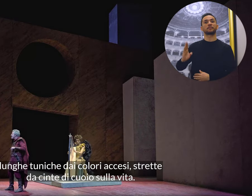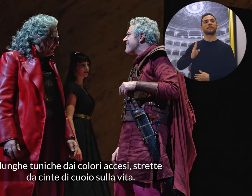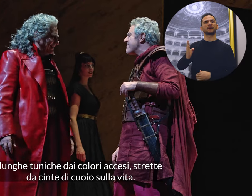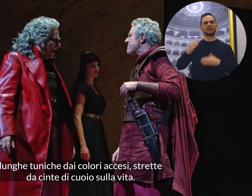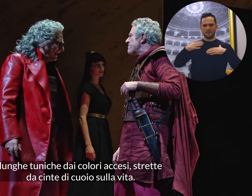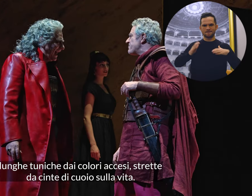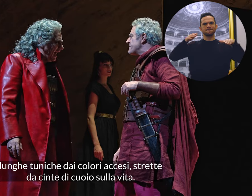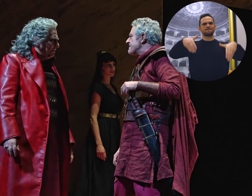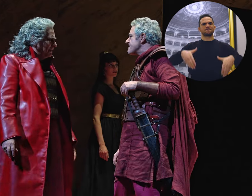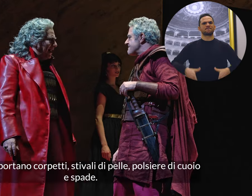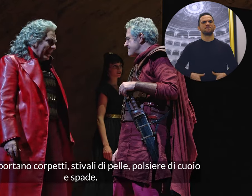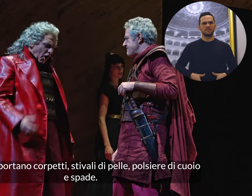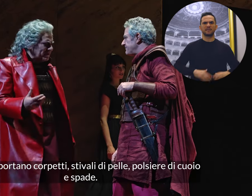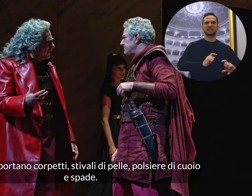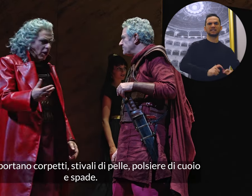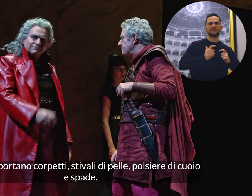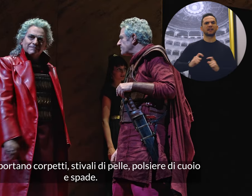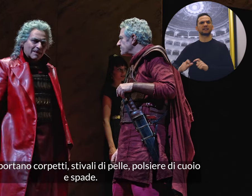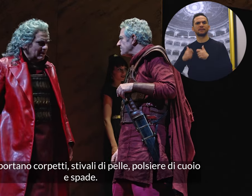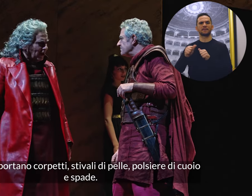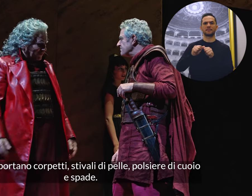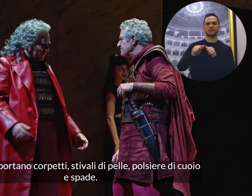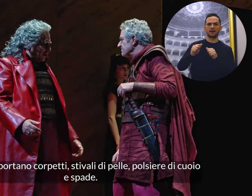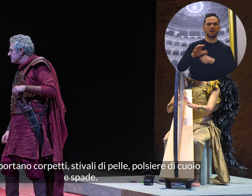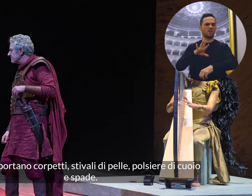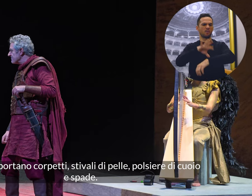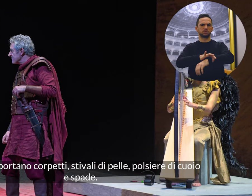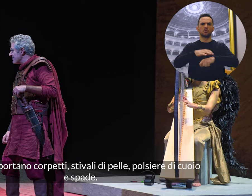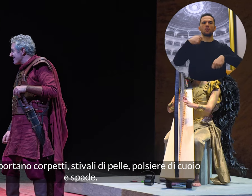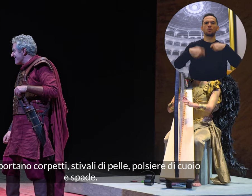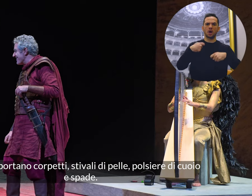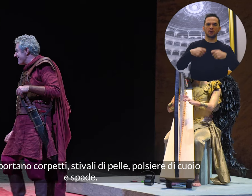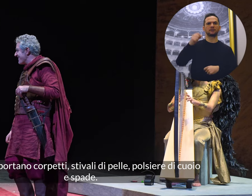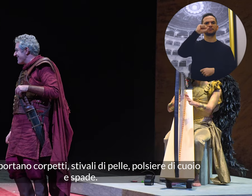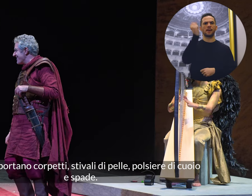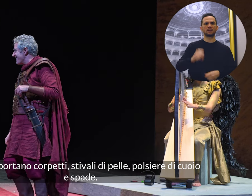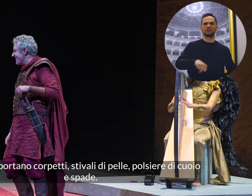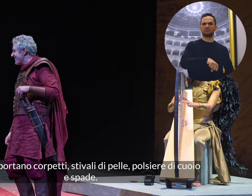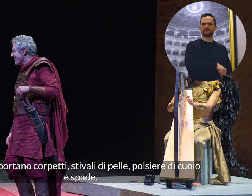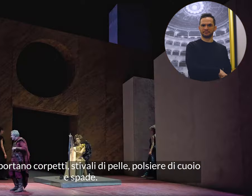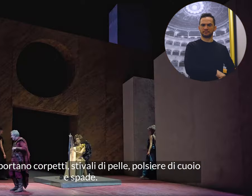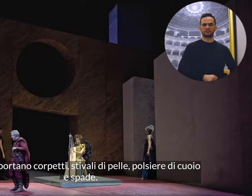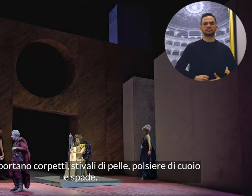sulla vita. I militari portano corpetti, stivali di pelle, polsiere di cuoio e spade.